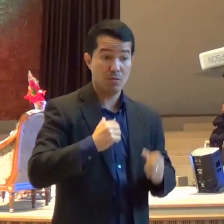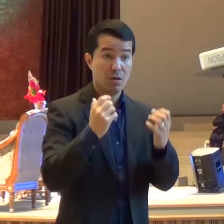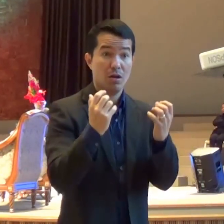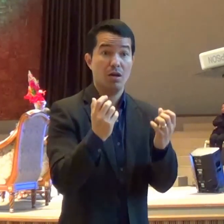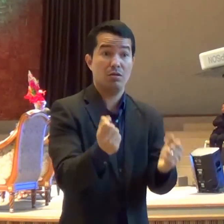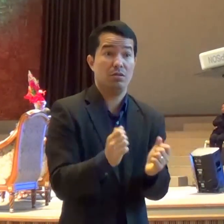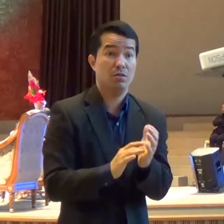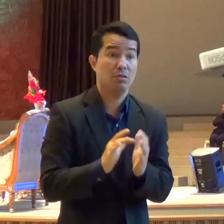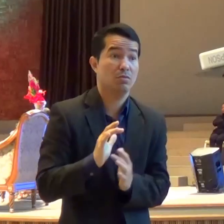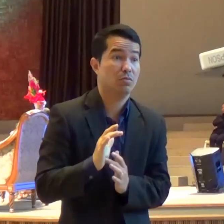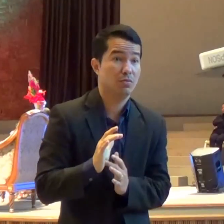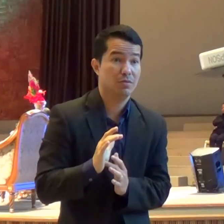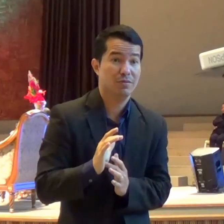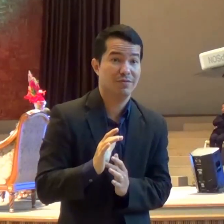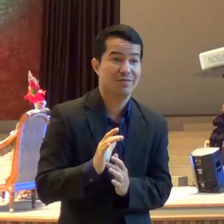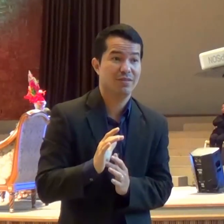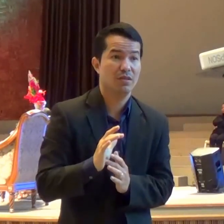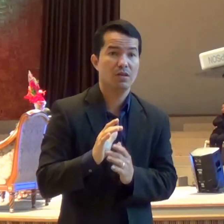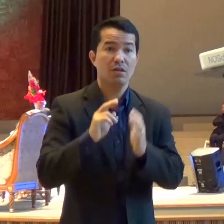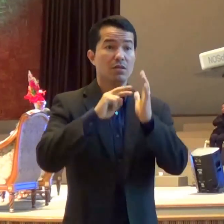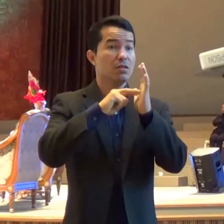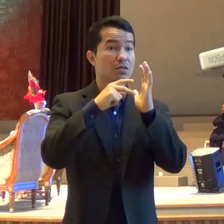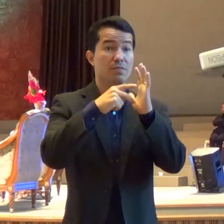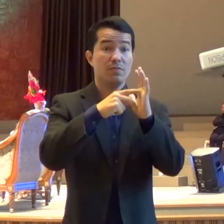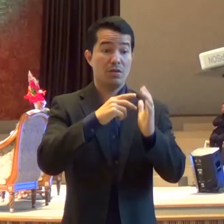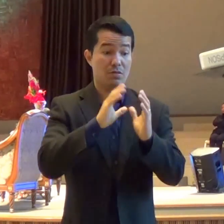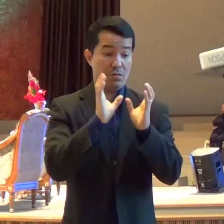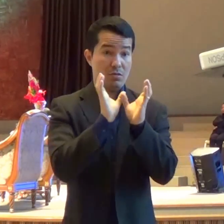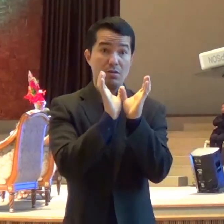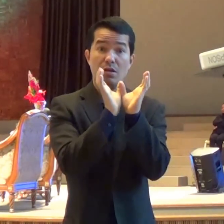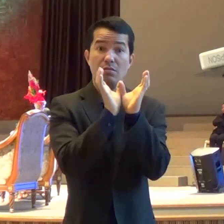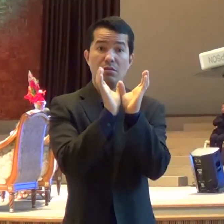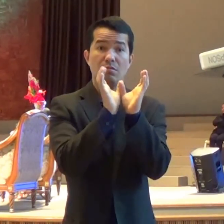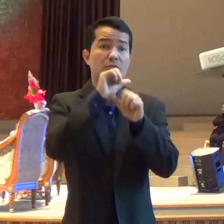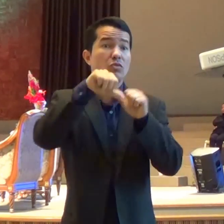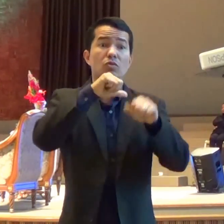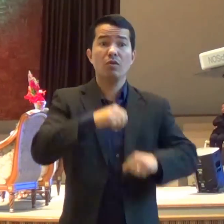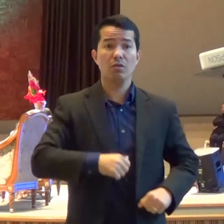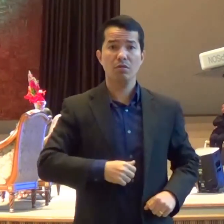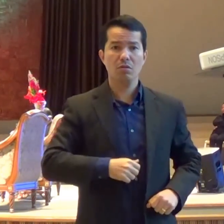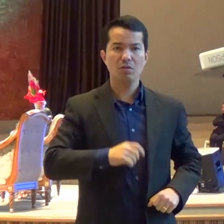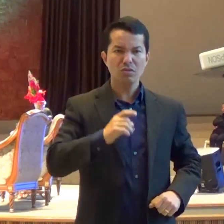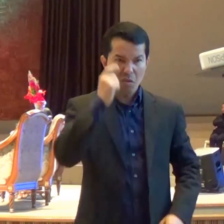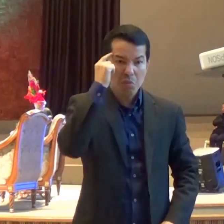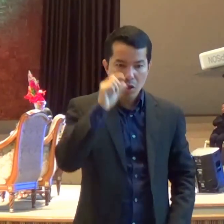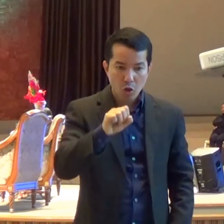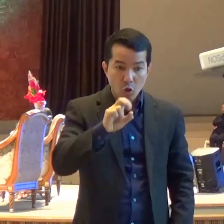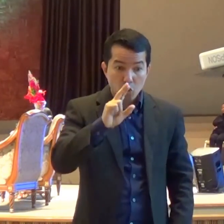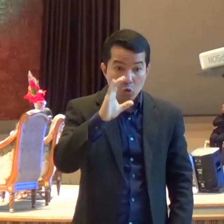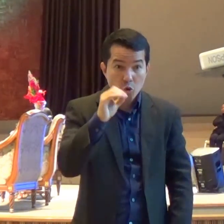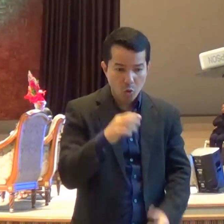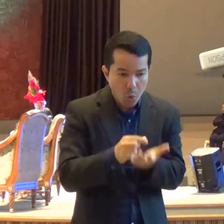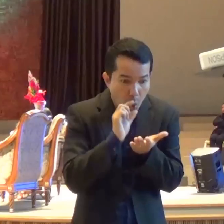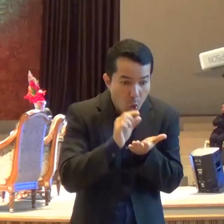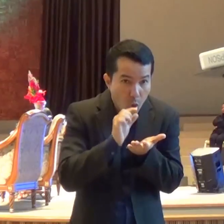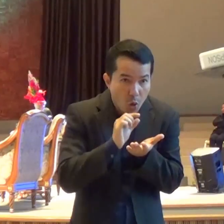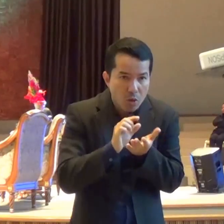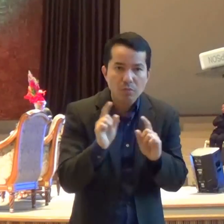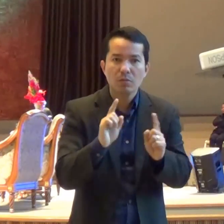Jesus O significado Desse memorial Mudou para mim Não era mais Suquinho de uva O significado Era